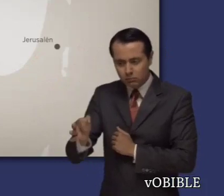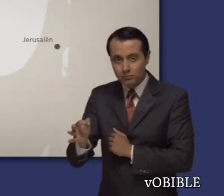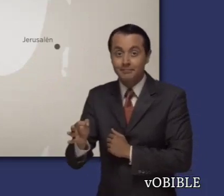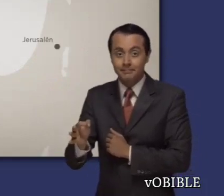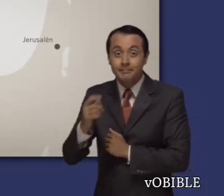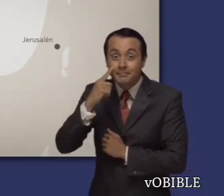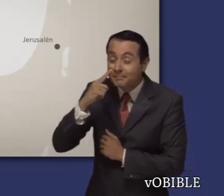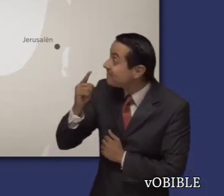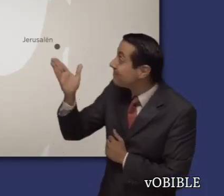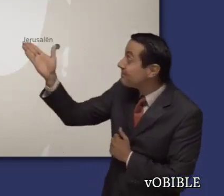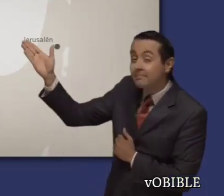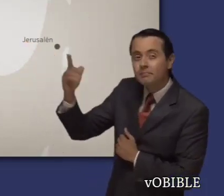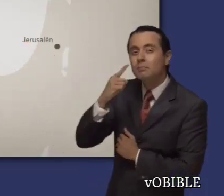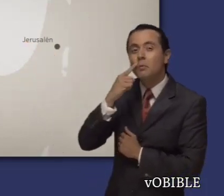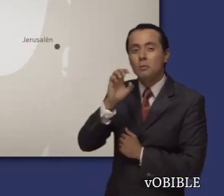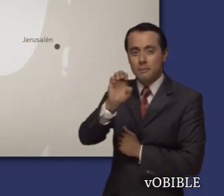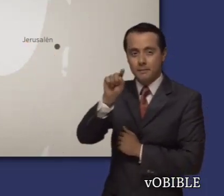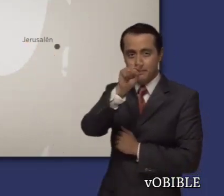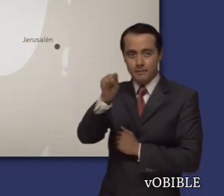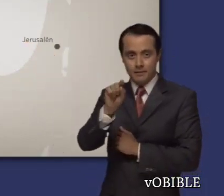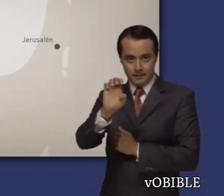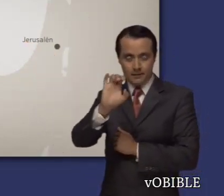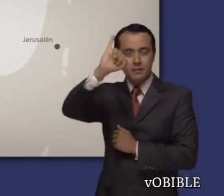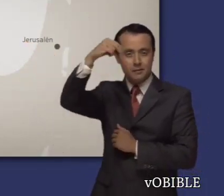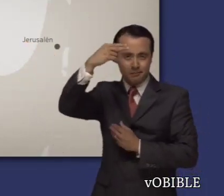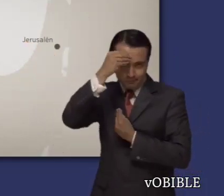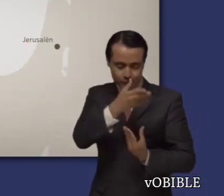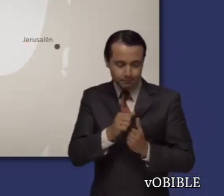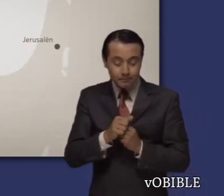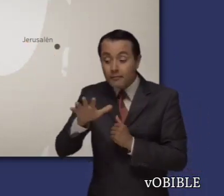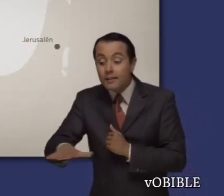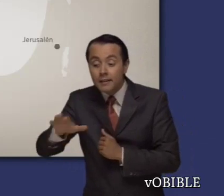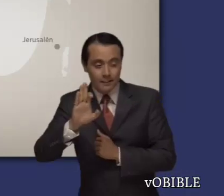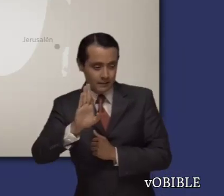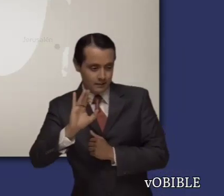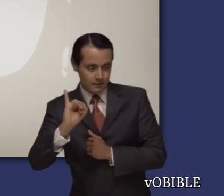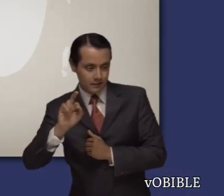Mediante Ezequiel, Jehová predice la destrucción de la ciudad de Tiro y de su rey.